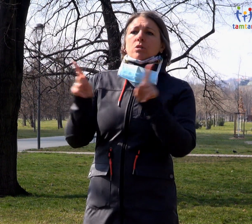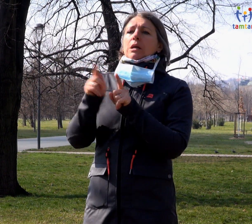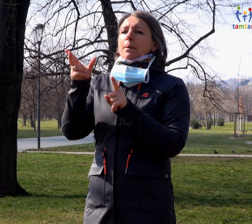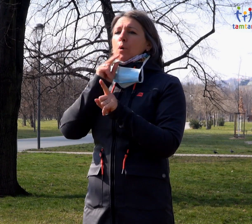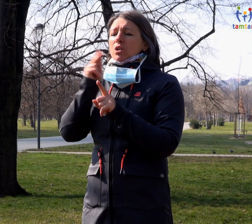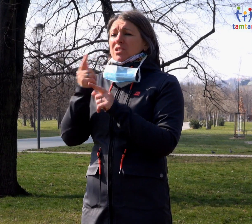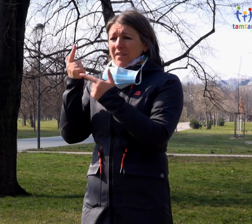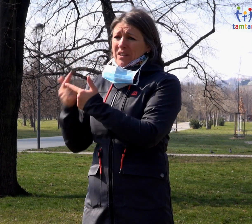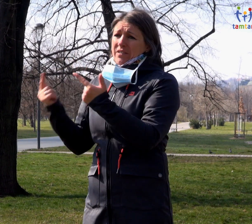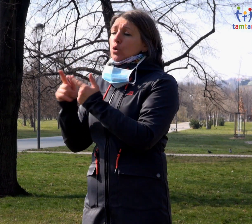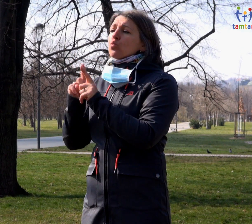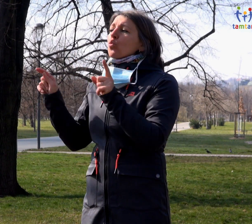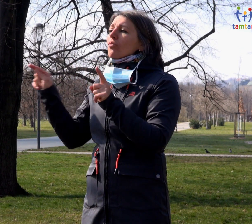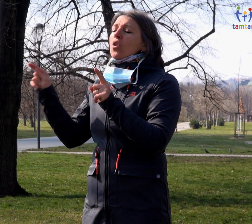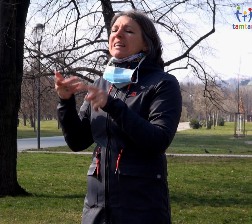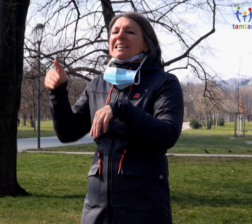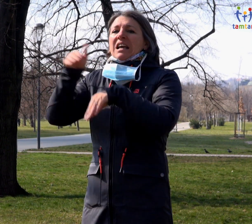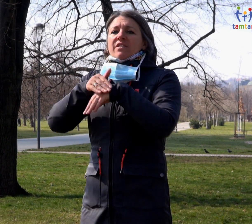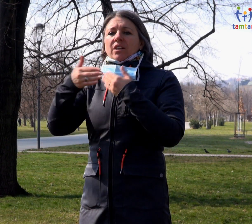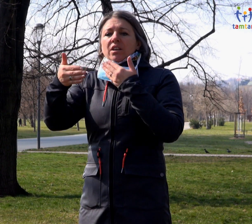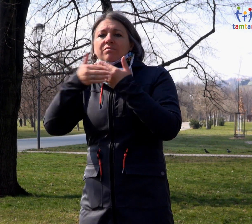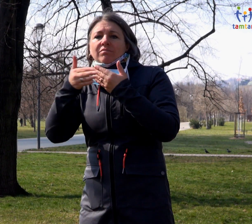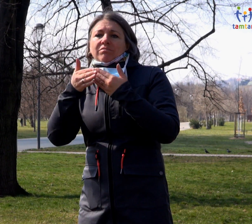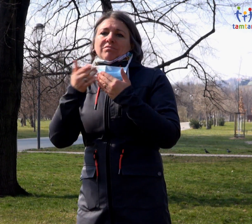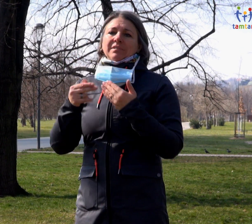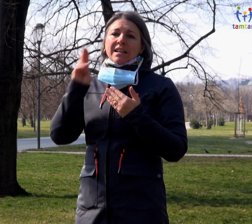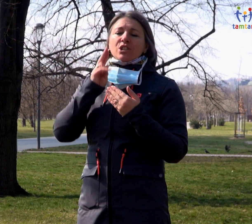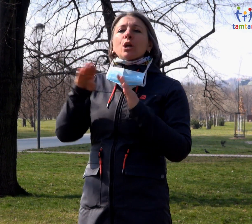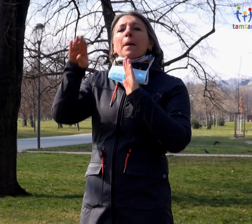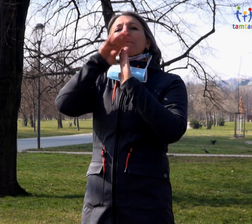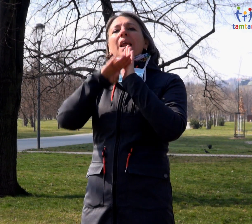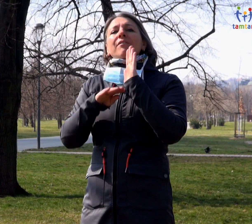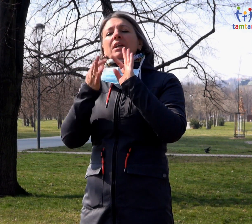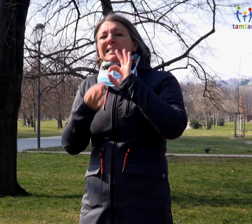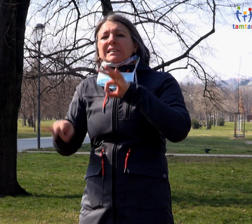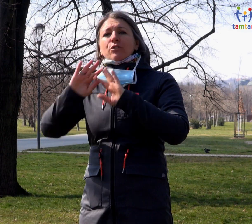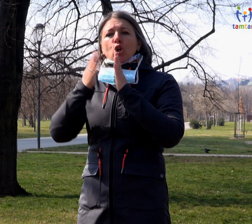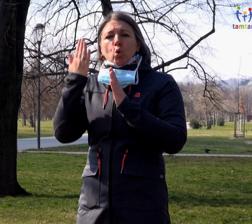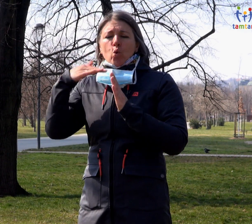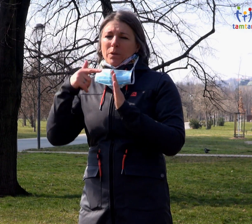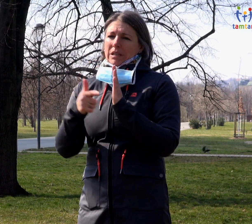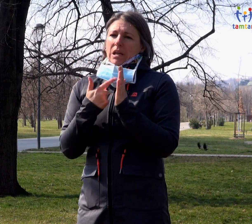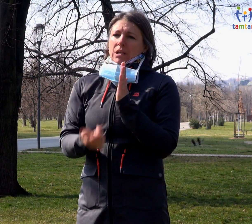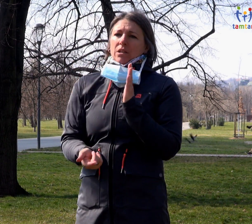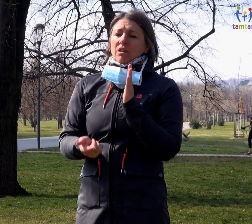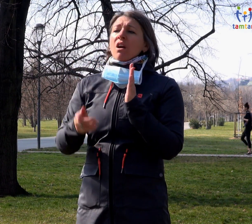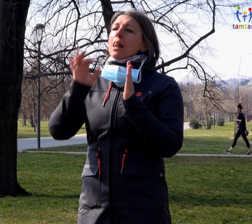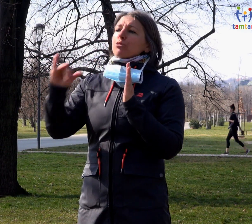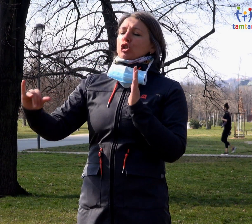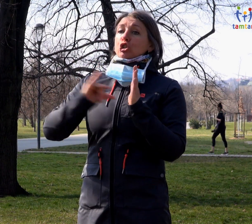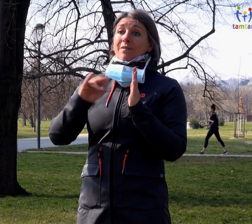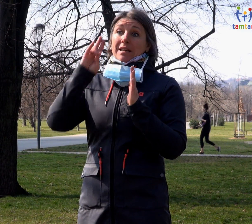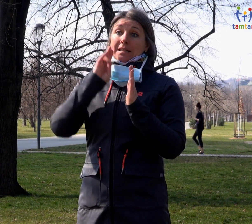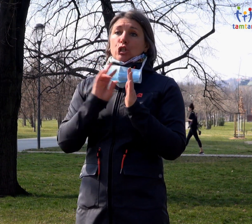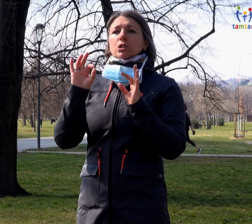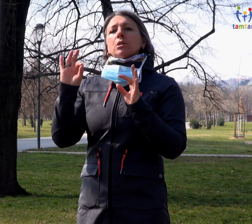vyhraněná, jít vstříc, pomáhat jim. Takže třeba si připravit kartičku s